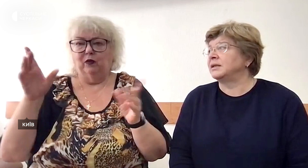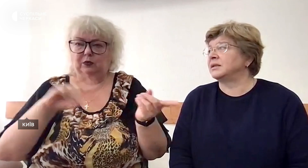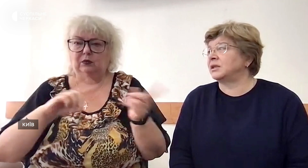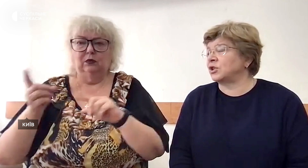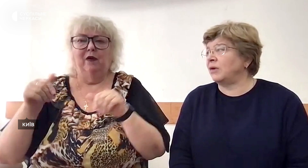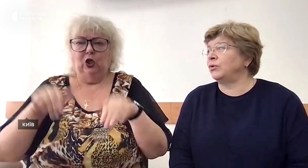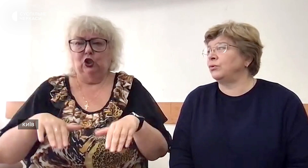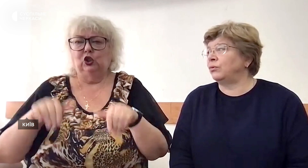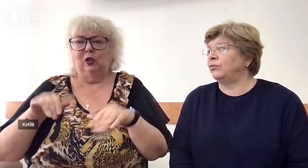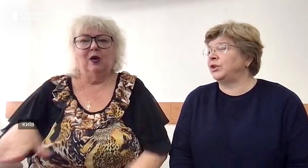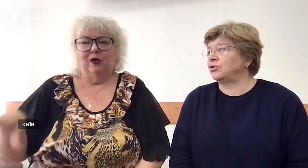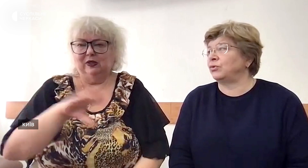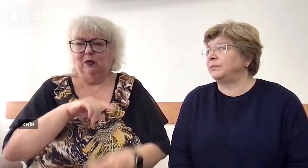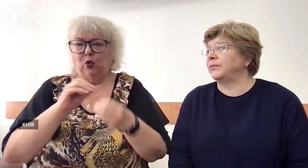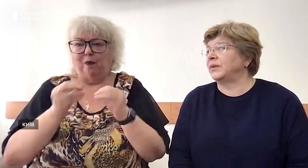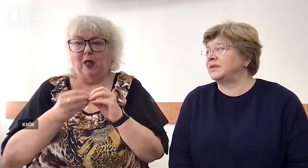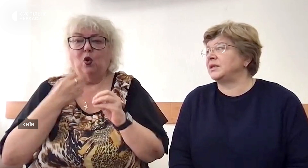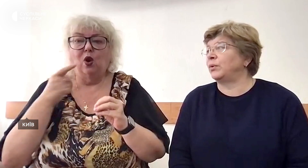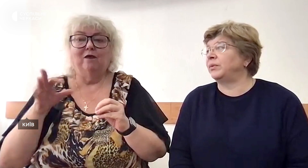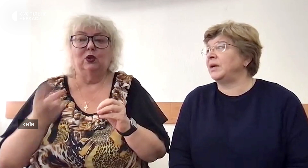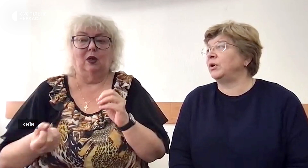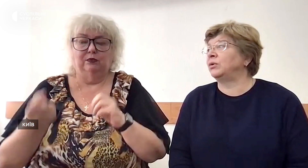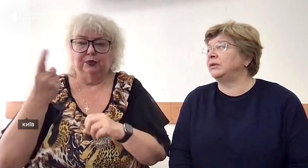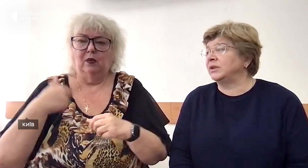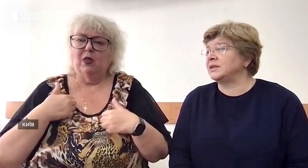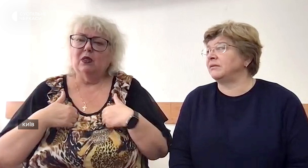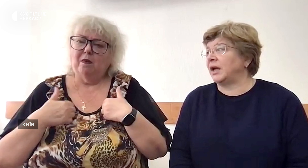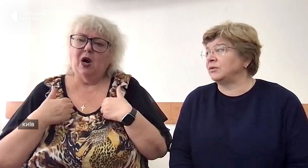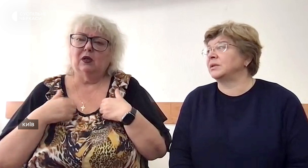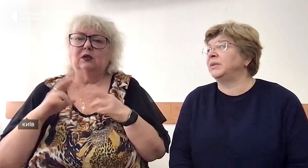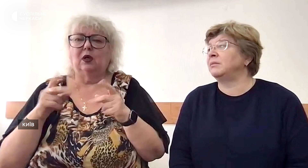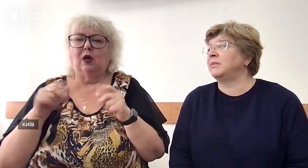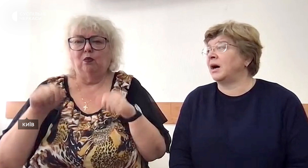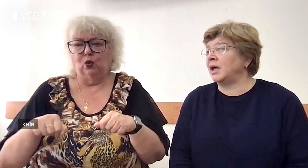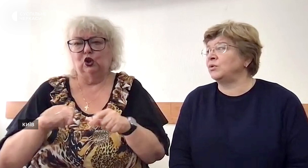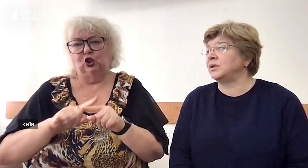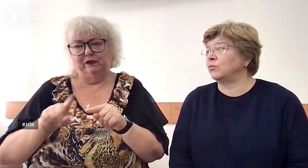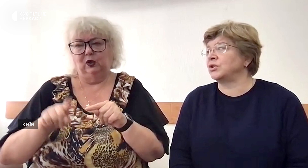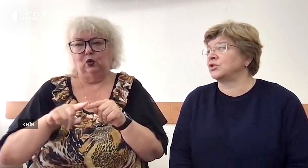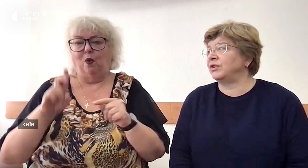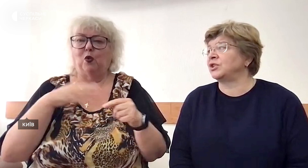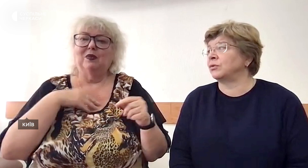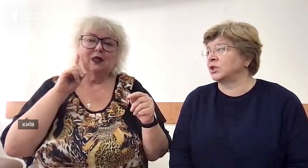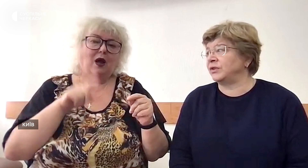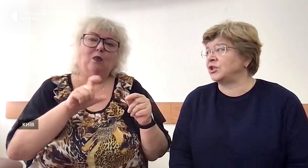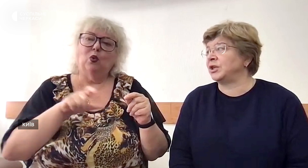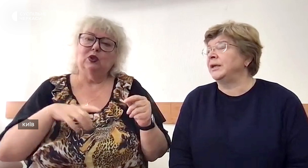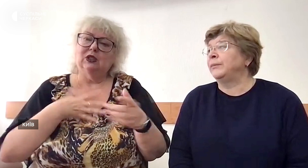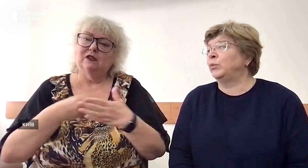з державою вирішуємо всі проблеми, коли вони з'являються. Ми намагаємось як можна